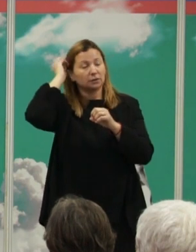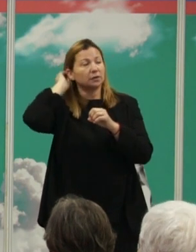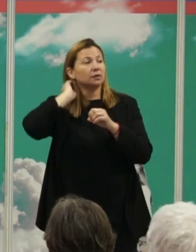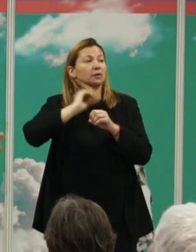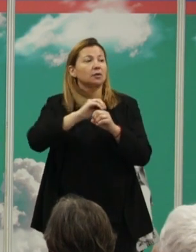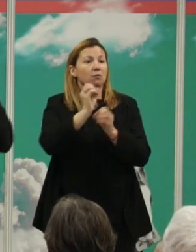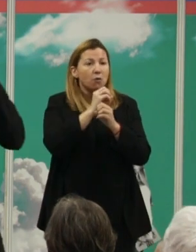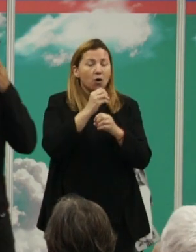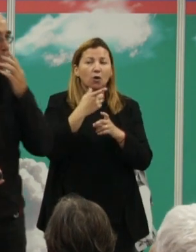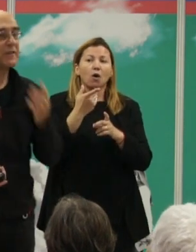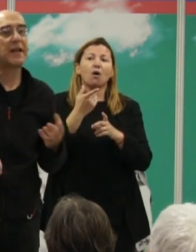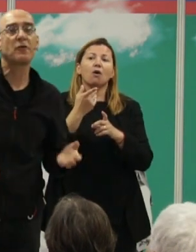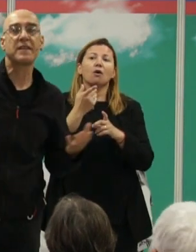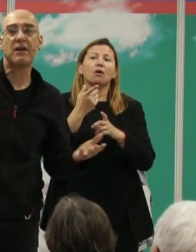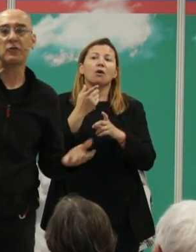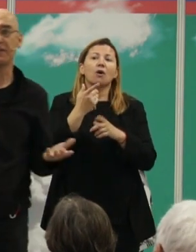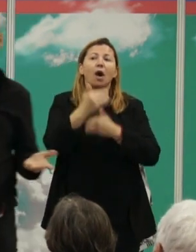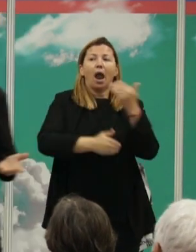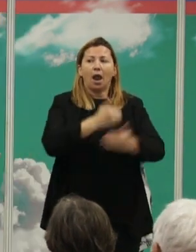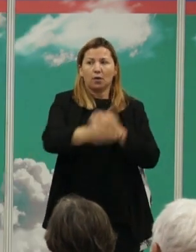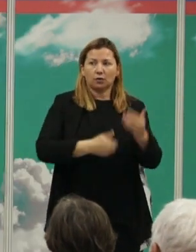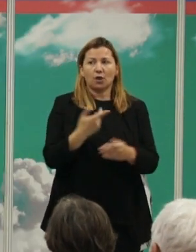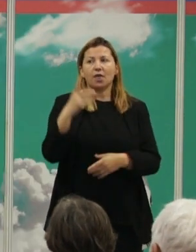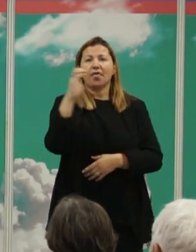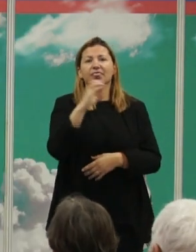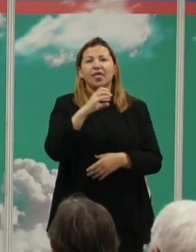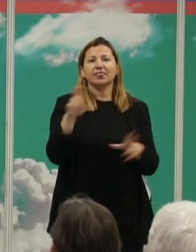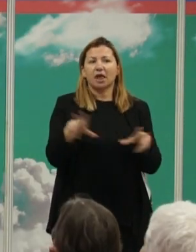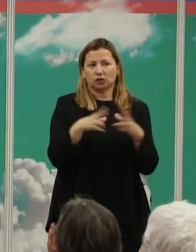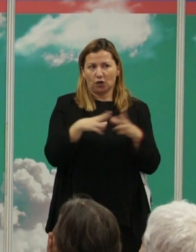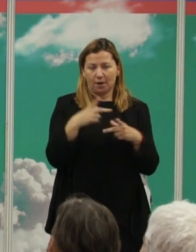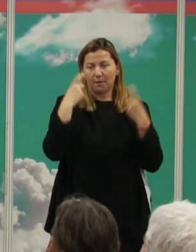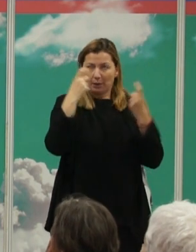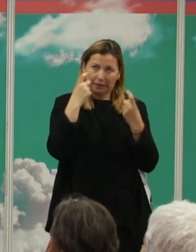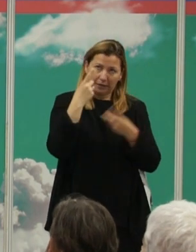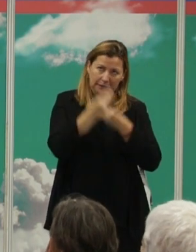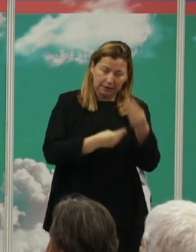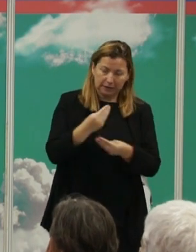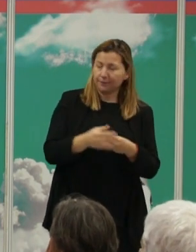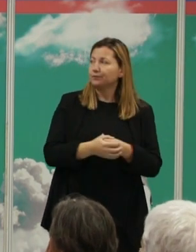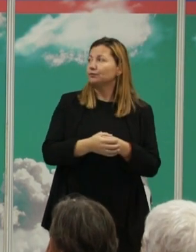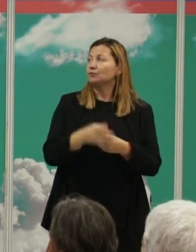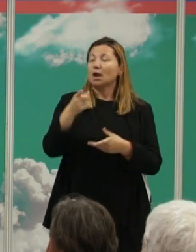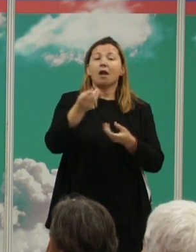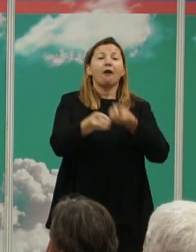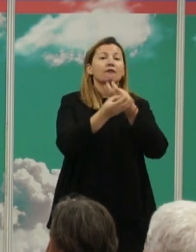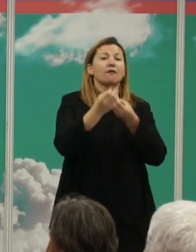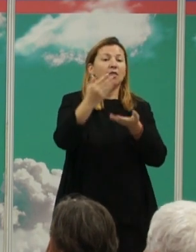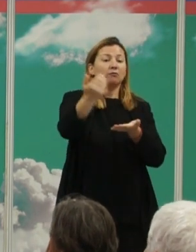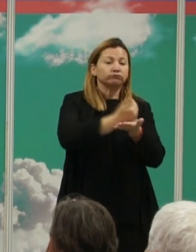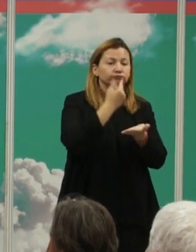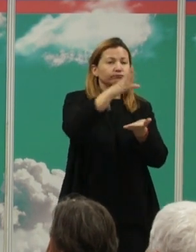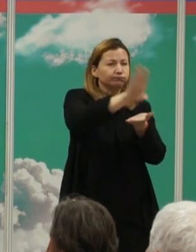evolutivos y experimentales pues intentamos hacer algo de trabajo de ciencias sociales ¿qué es lo que hicimos? pues recolectar información sobre la violencia